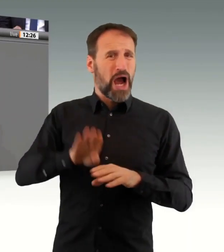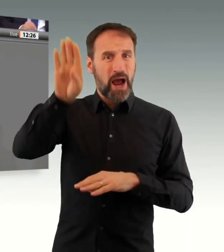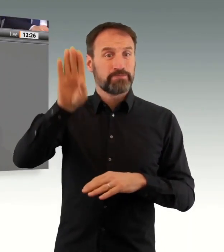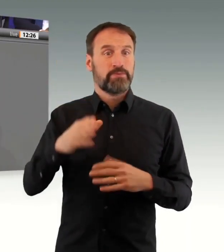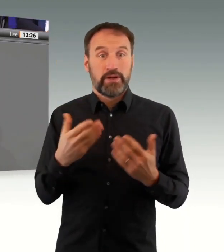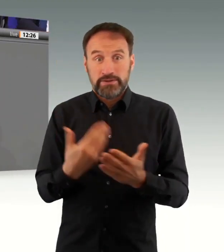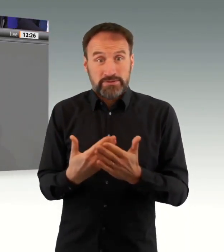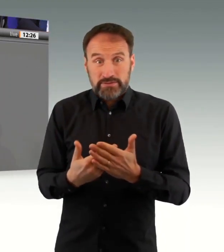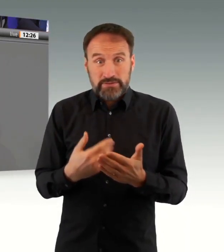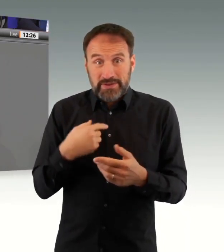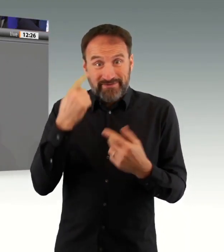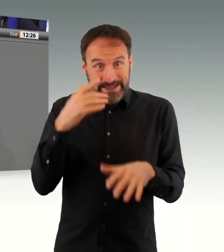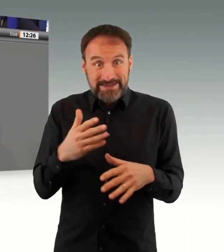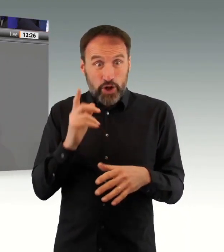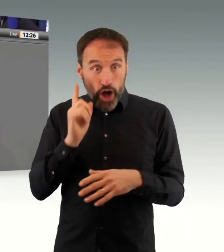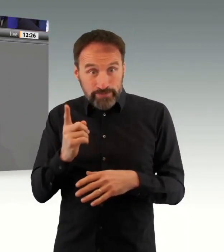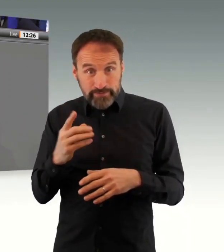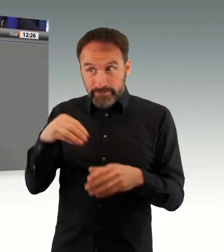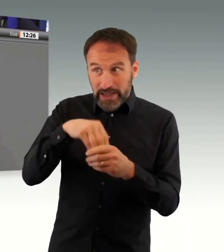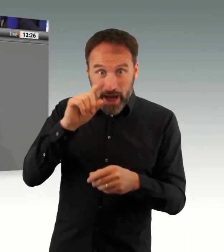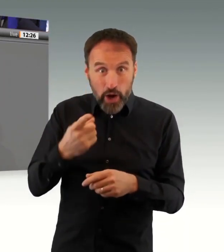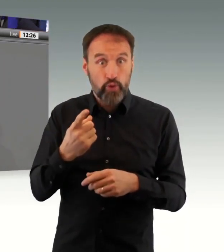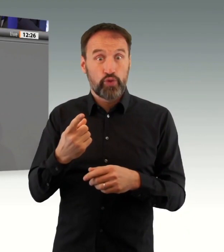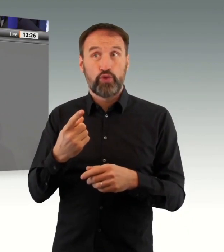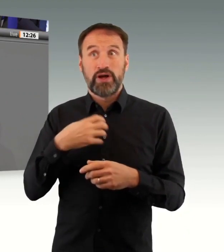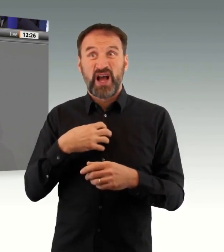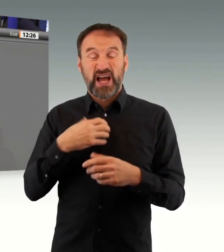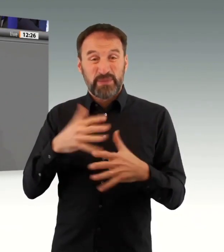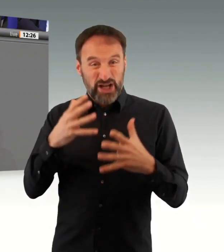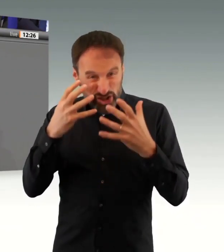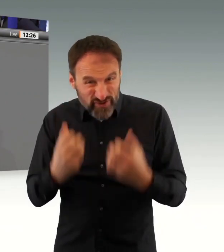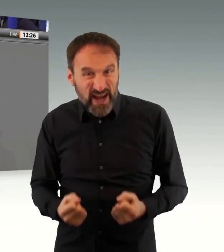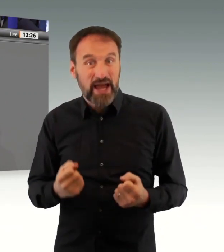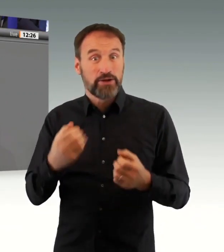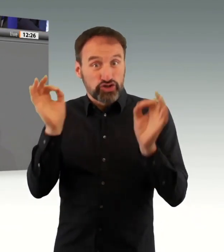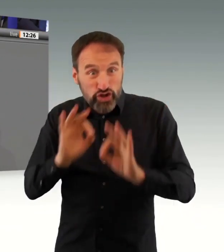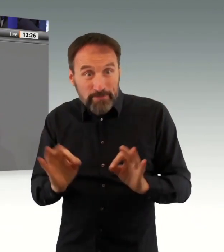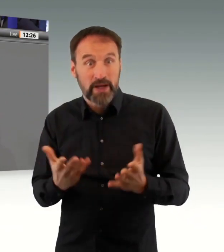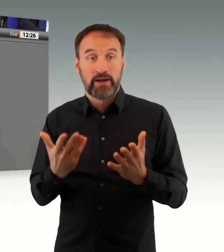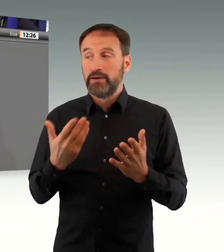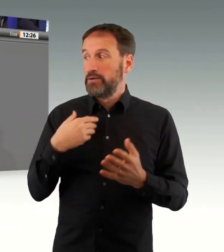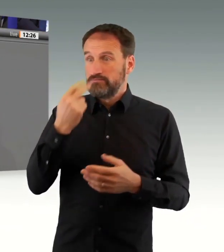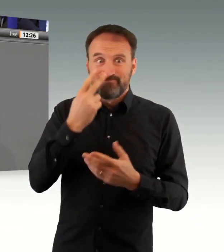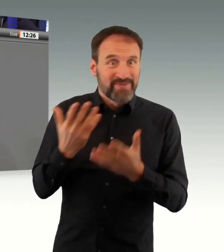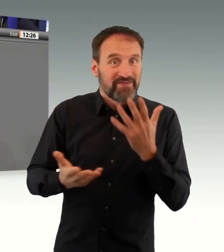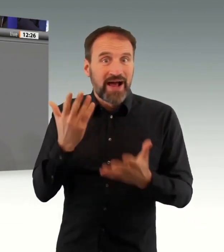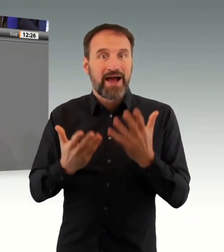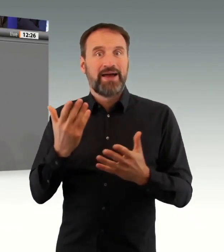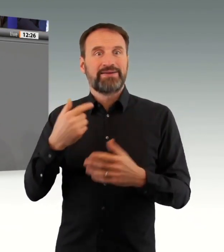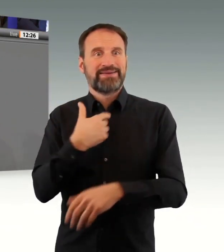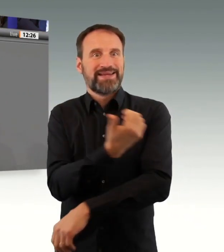nicht zu haben. Aber wenn wir das nicht jetzt gemeinsam angehen, dann werden wir überrollt werden von der nächsten